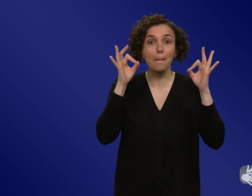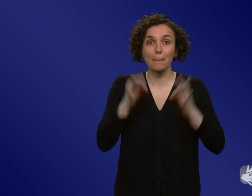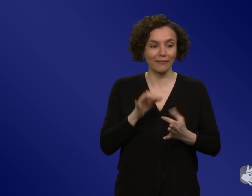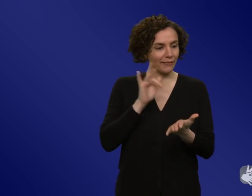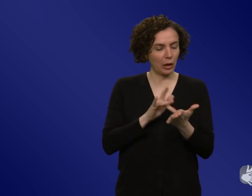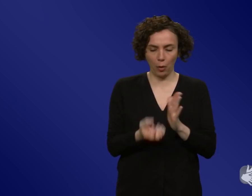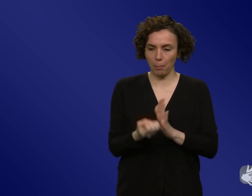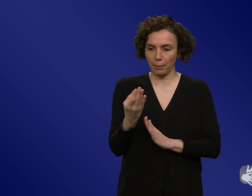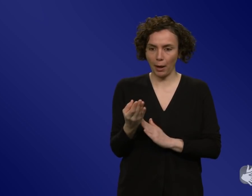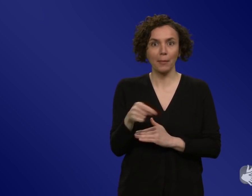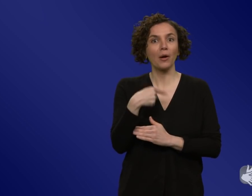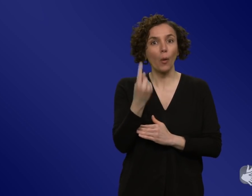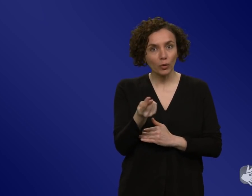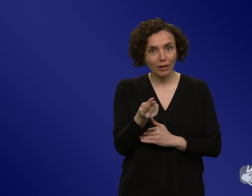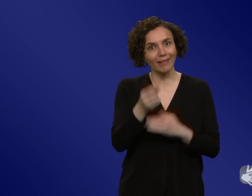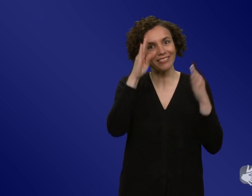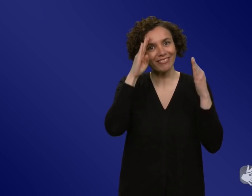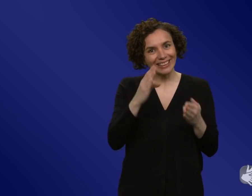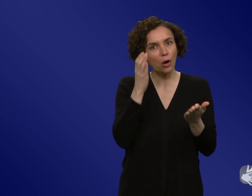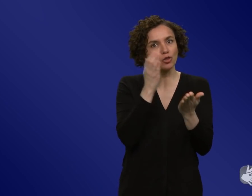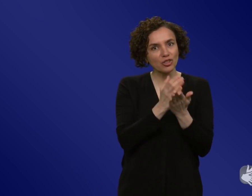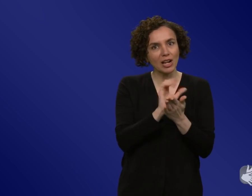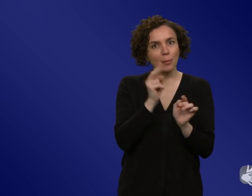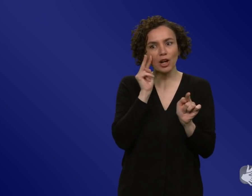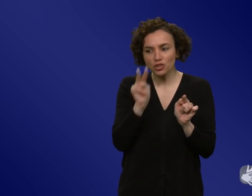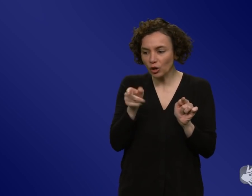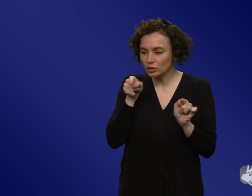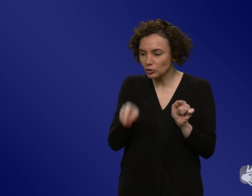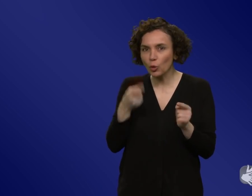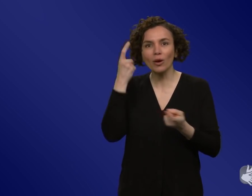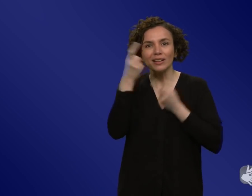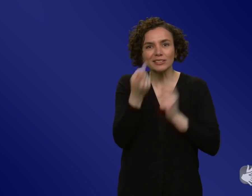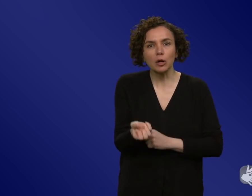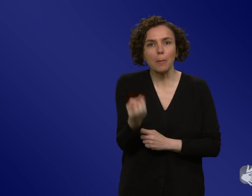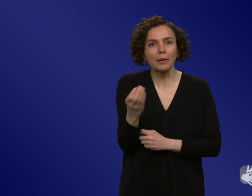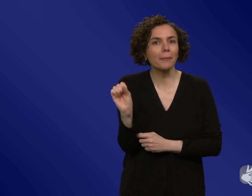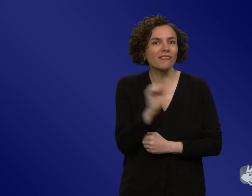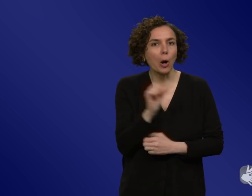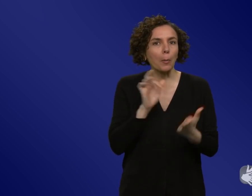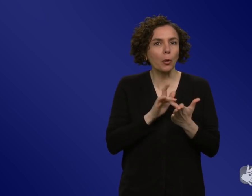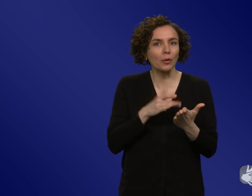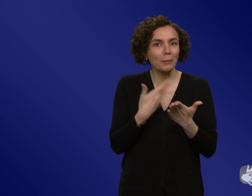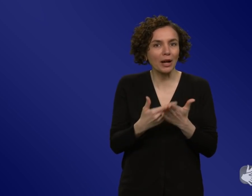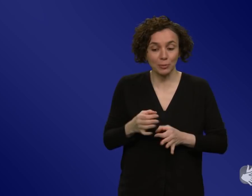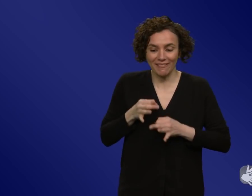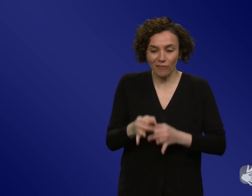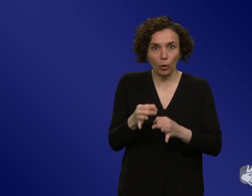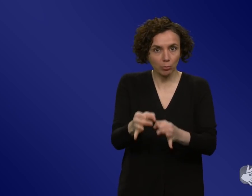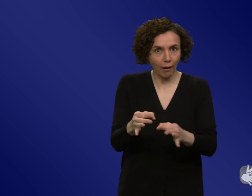erklären, was der Trugschluss war vielleicht, warum man zu dieser Sorge kam mit der Unvorfbarkeit und am Schluss ganz wichtig, noch mal die richtigen Fakten zu